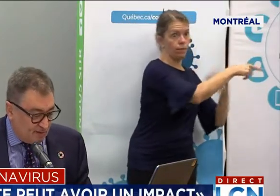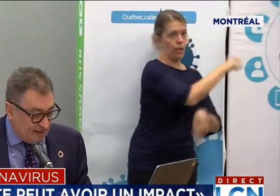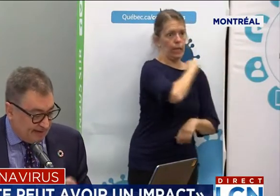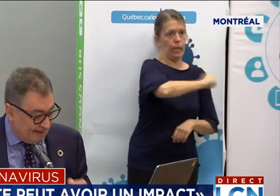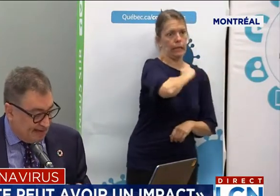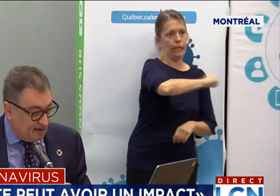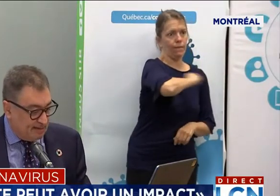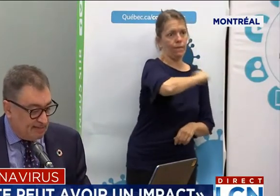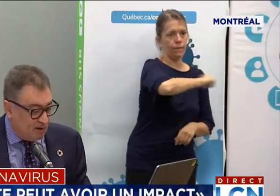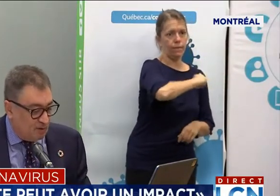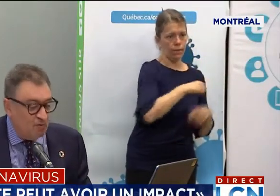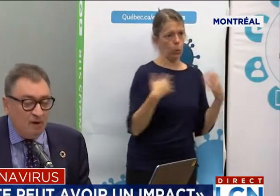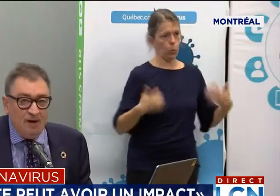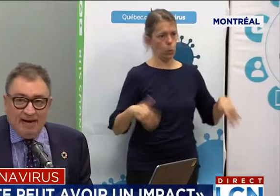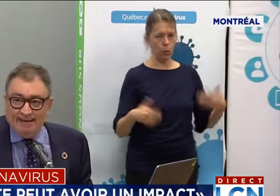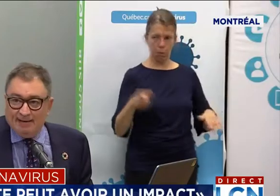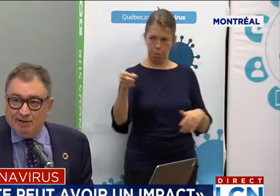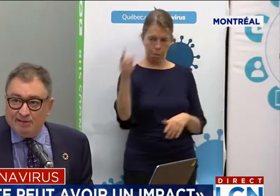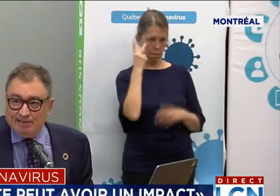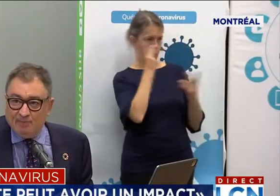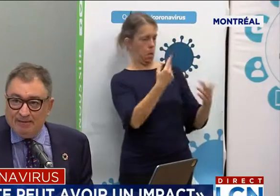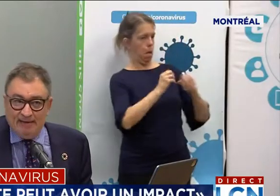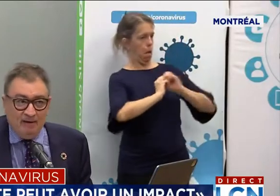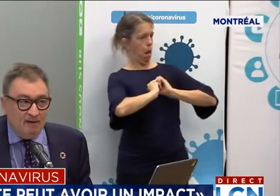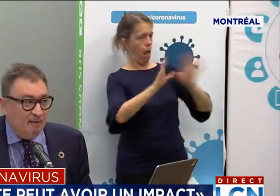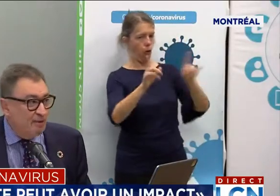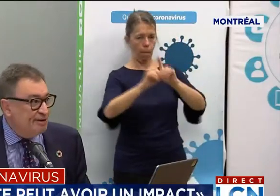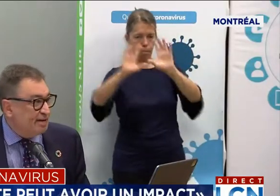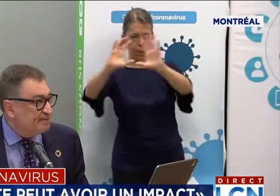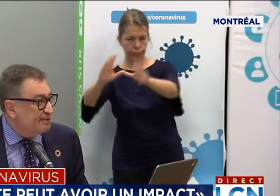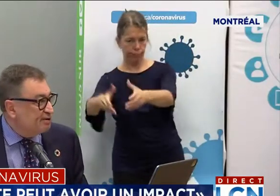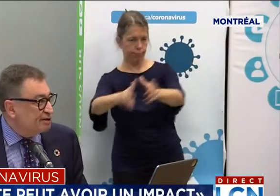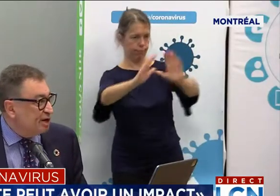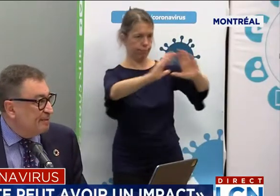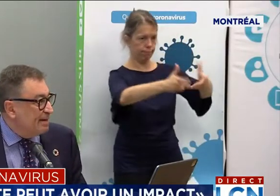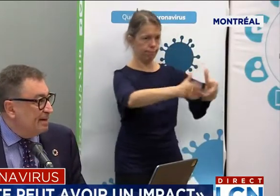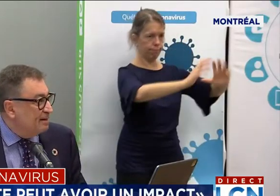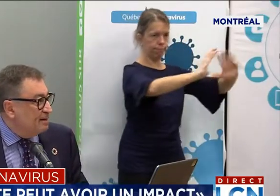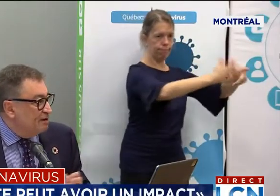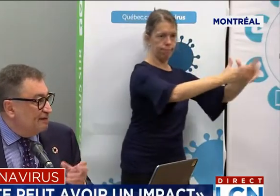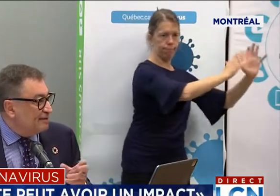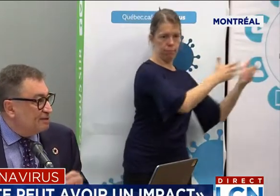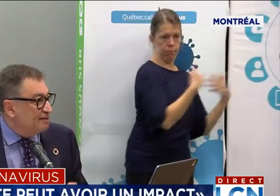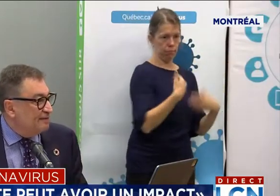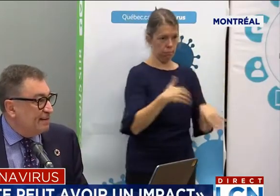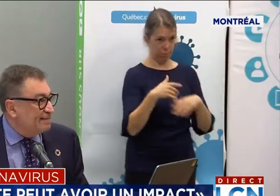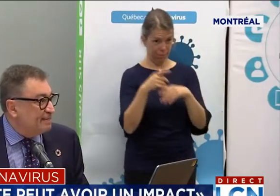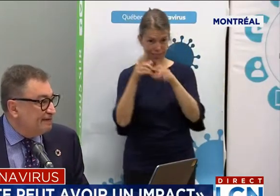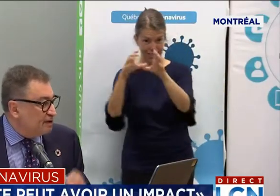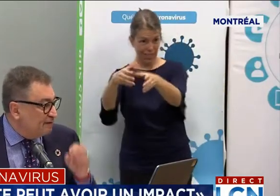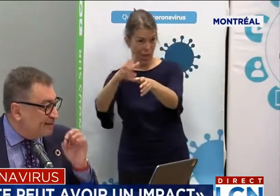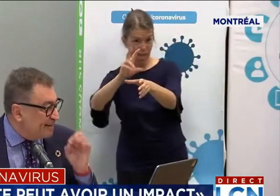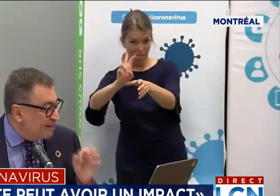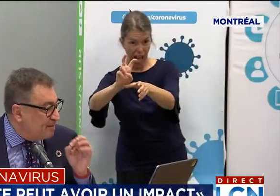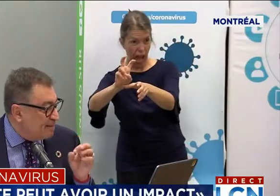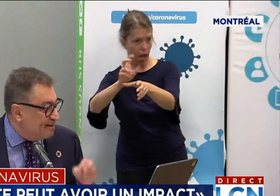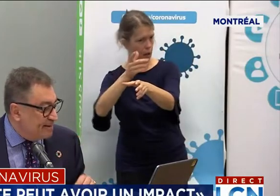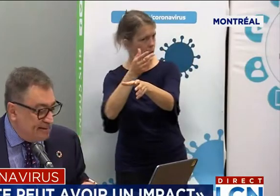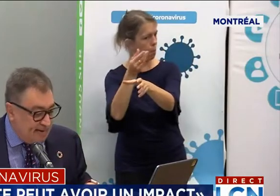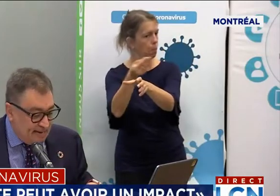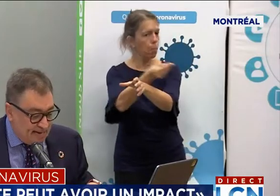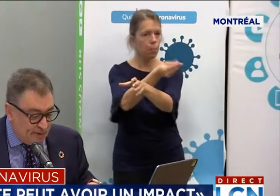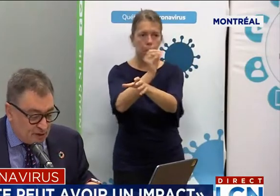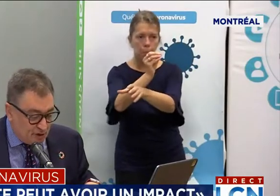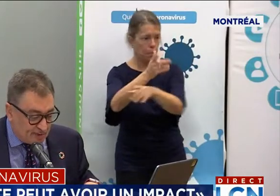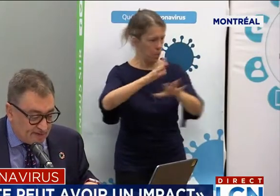voir que, malgré les cas qu'ils ont eus à l'intérieur de cet hôpital-là, il n pas eu de transmission nosocommunale de façon significative. Ils ont véritablement